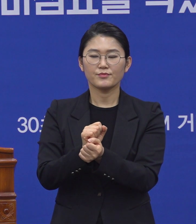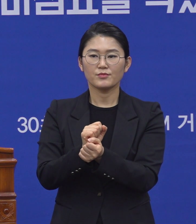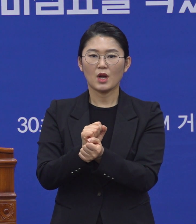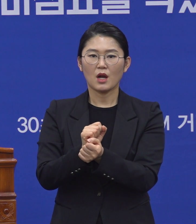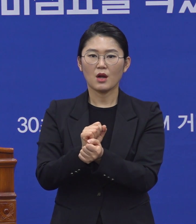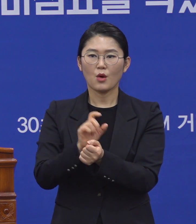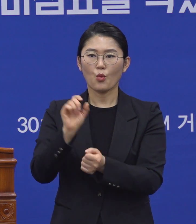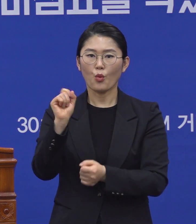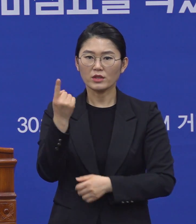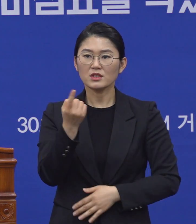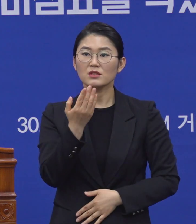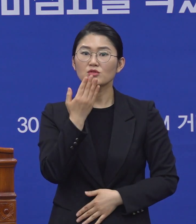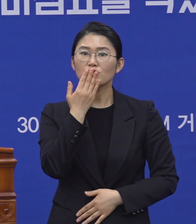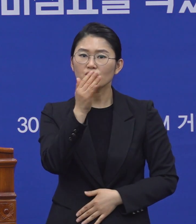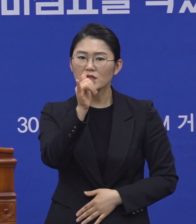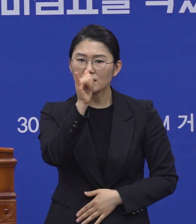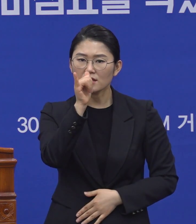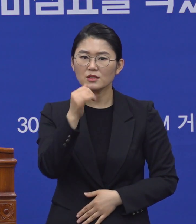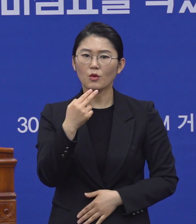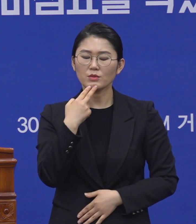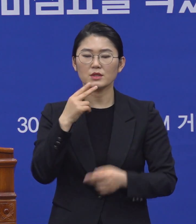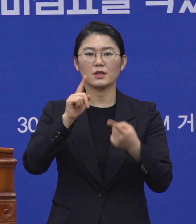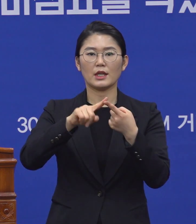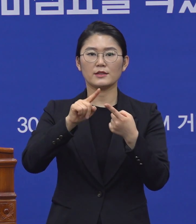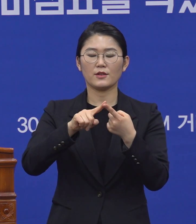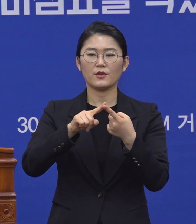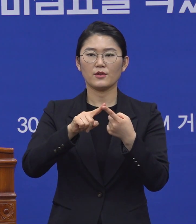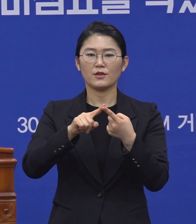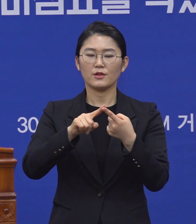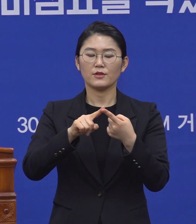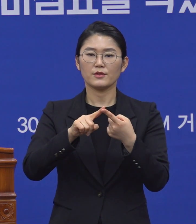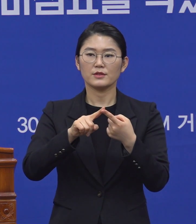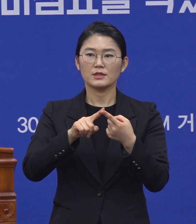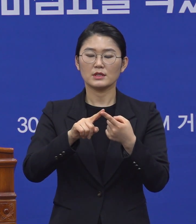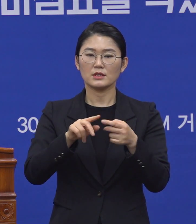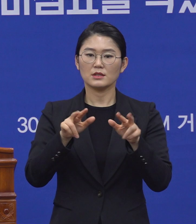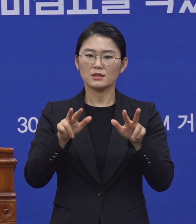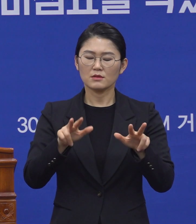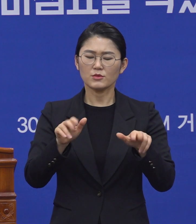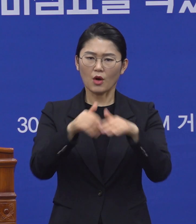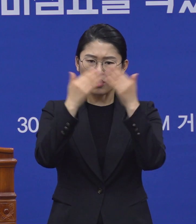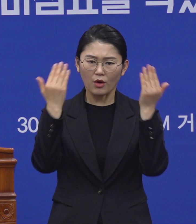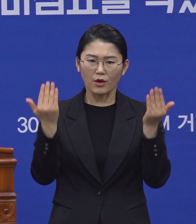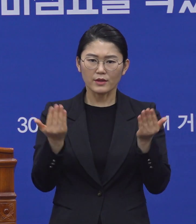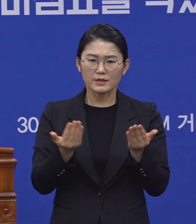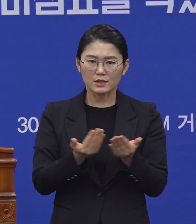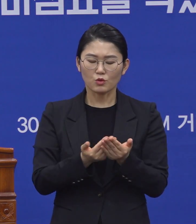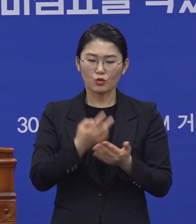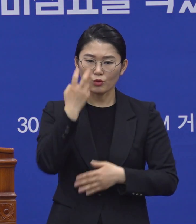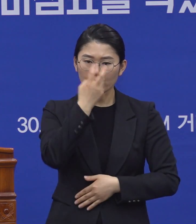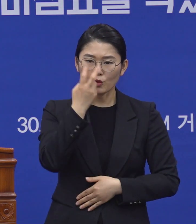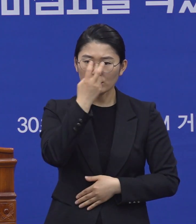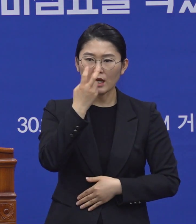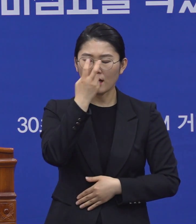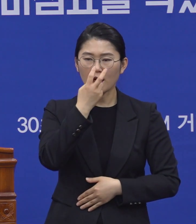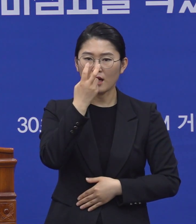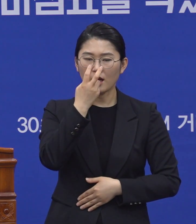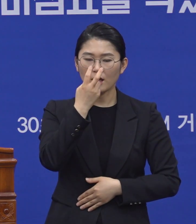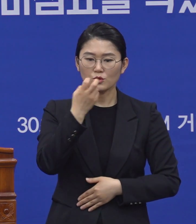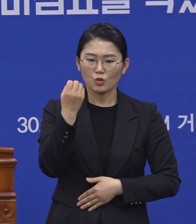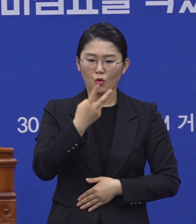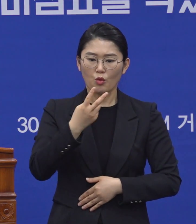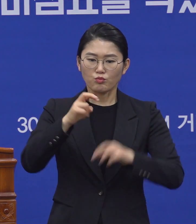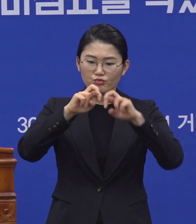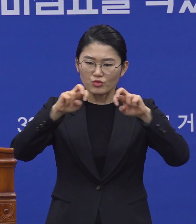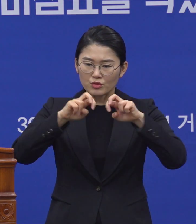시키는 감염원이 되는지 안 되는지에 대해서도 지금 전체적으로 조사를 하고 분석을